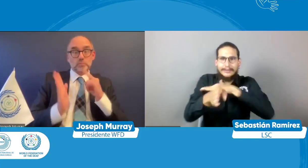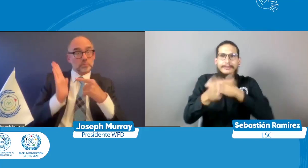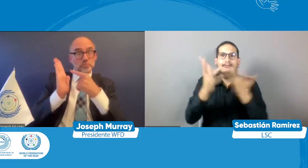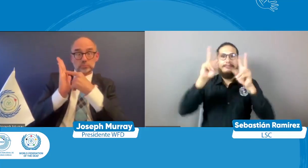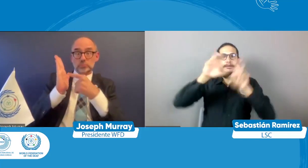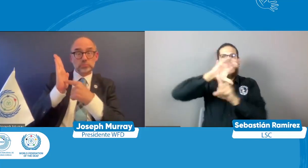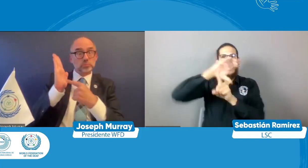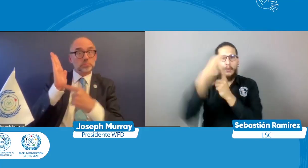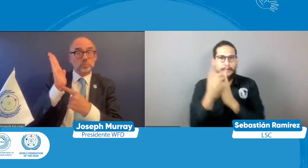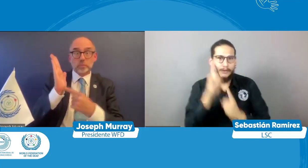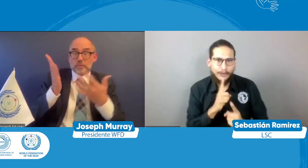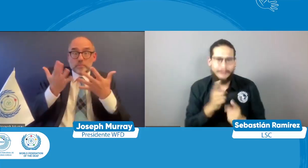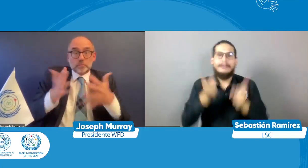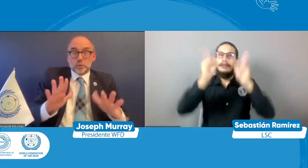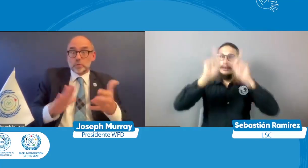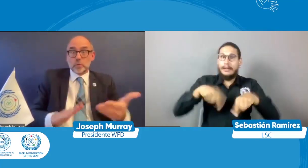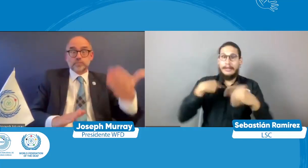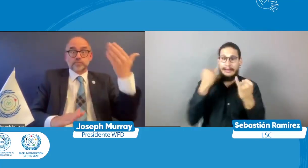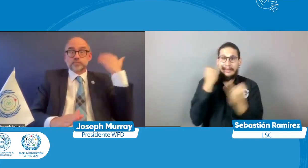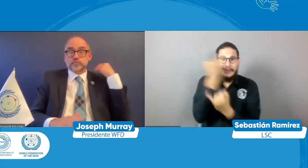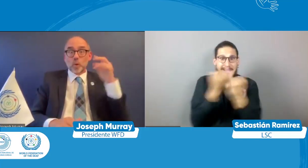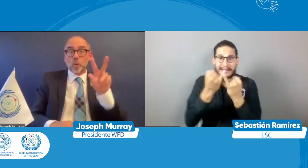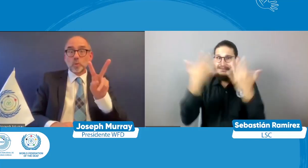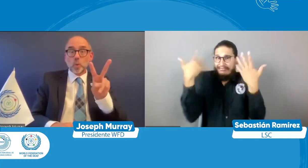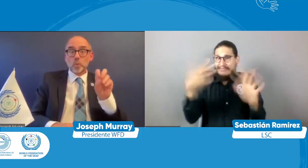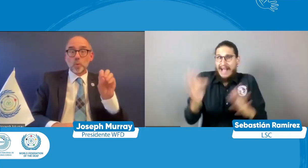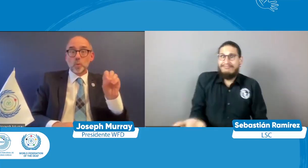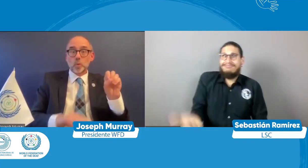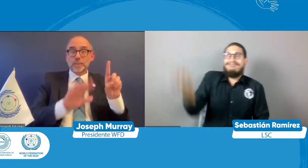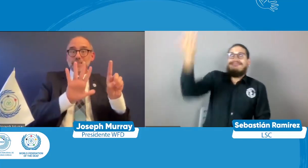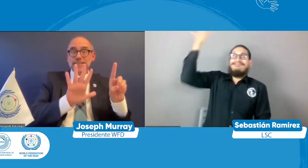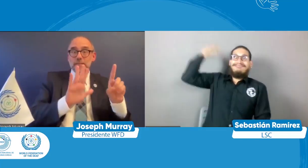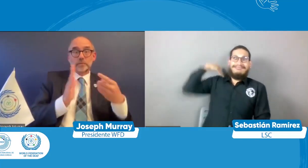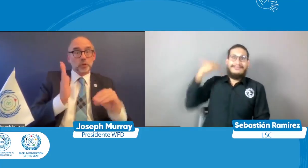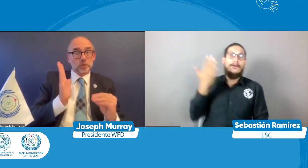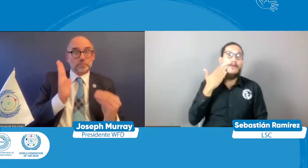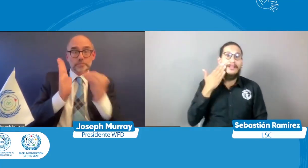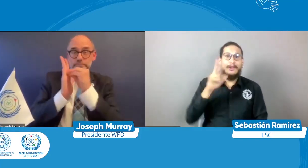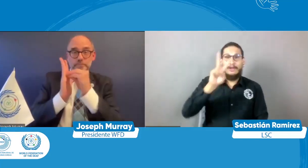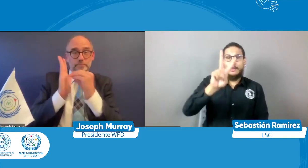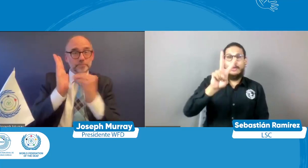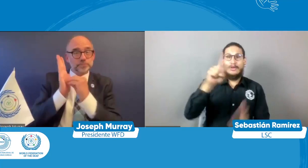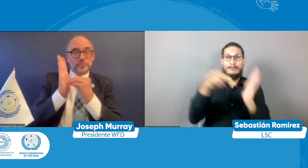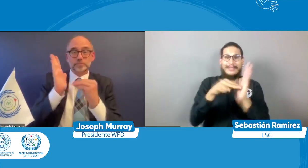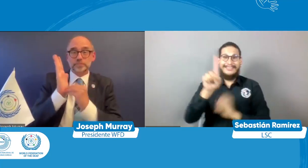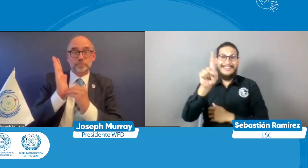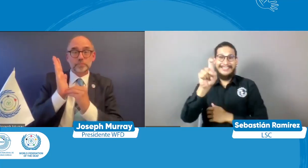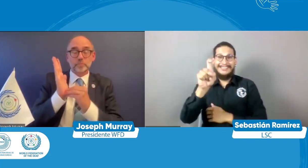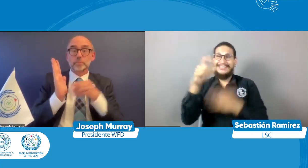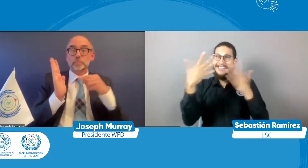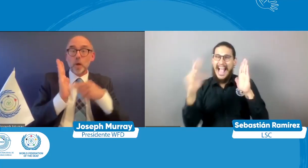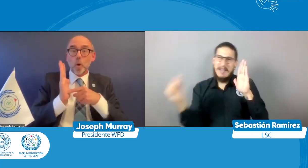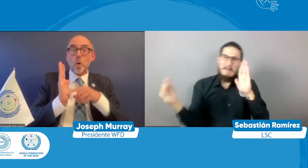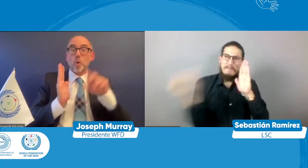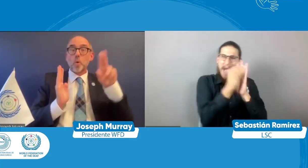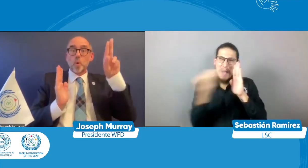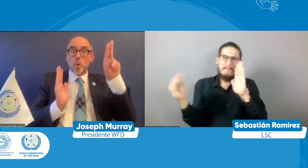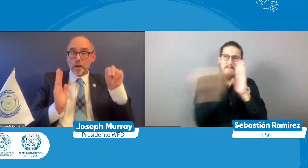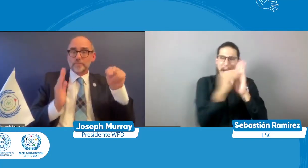derechos y que tiene también que ver con la identidad de las personas sordas desde su publicación allá en el año 2006